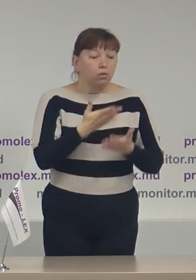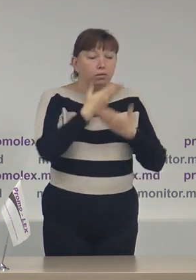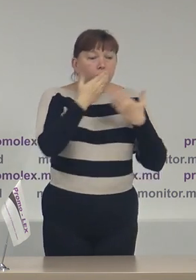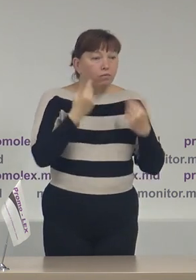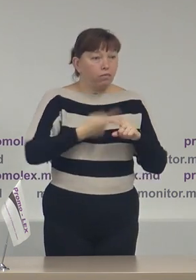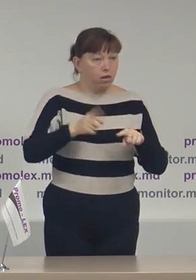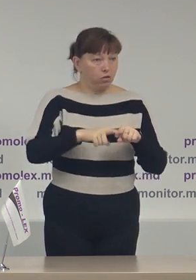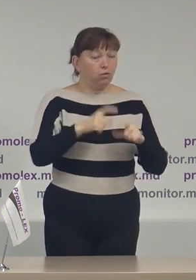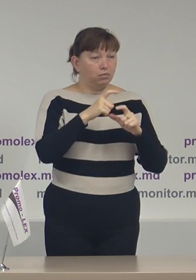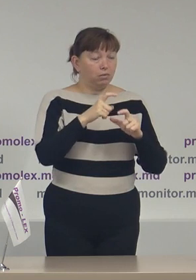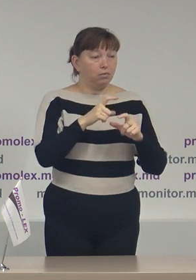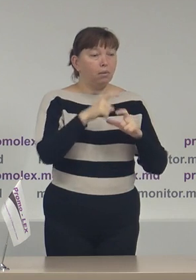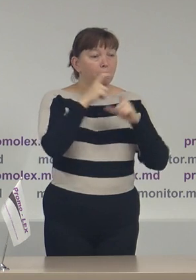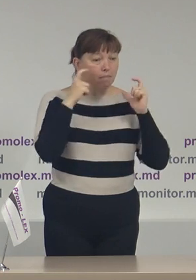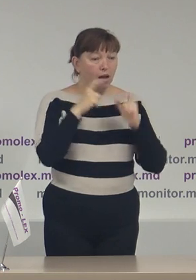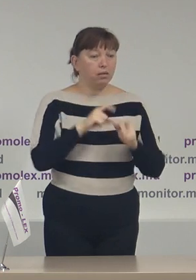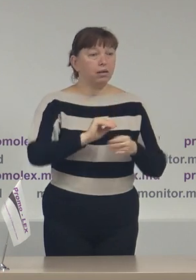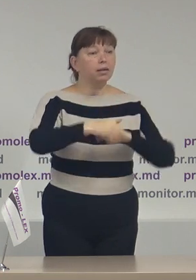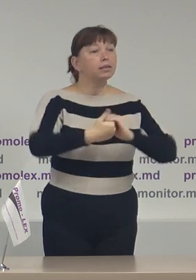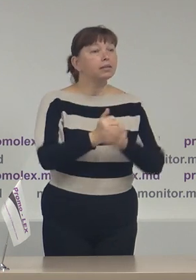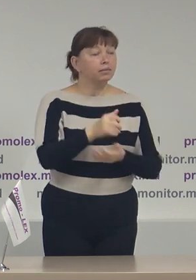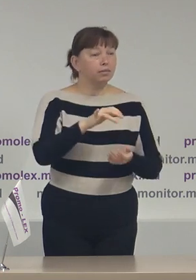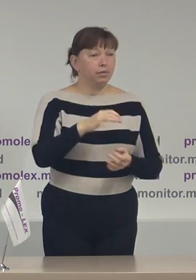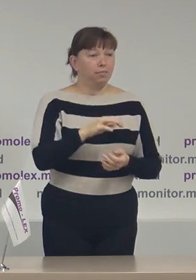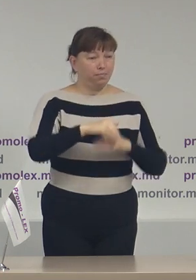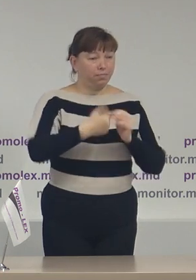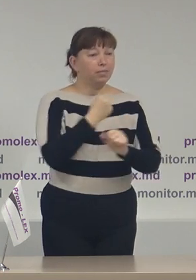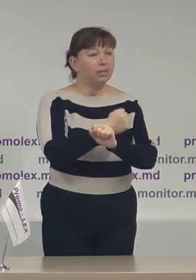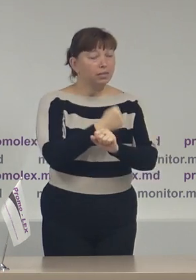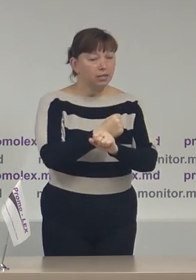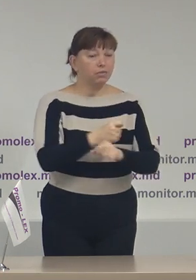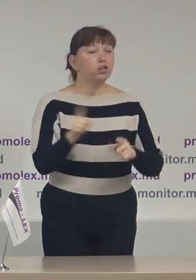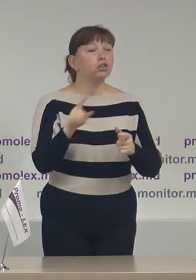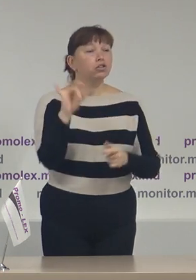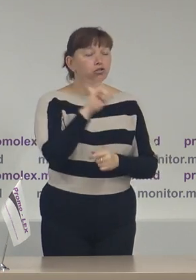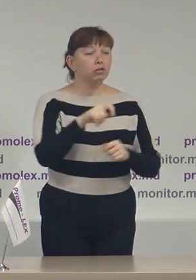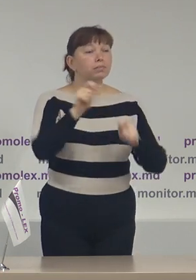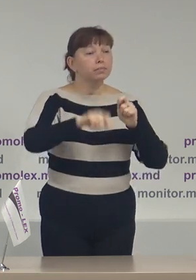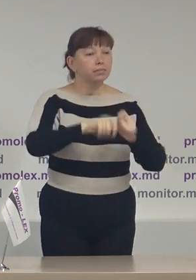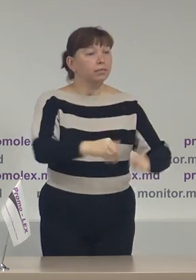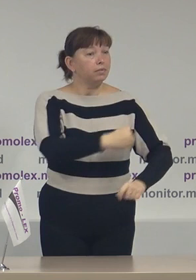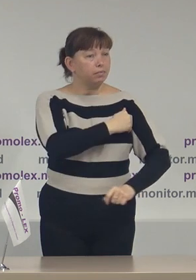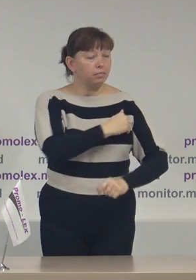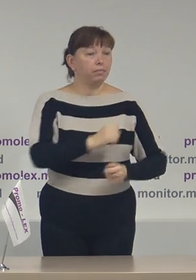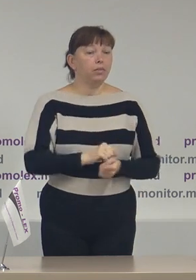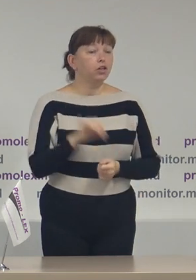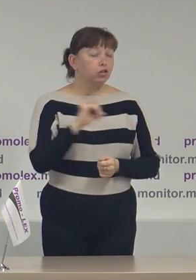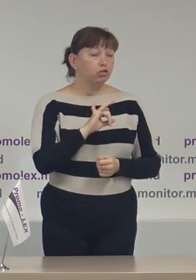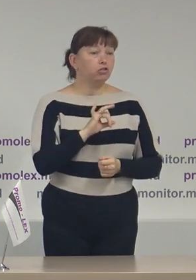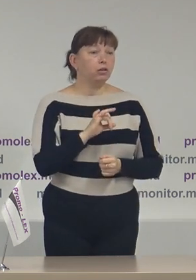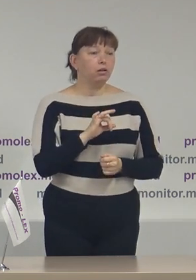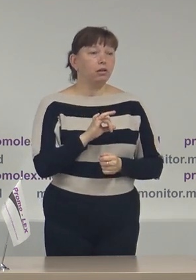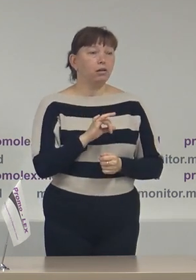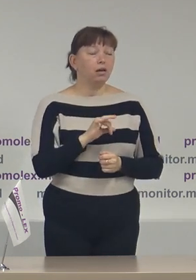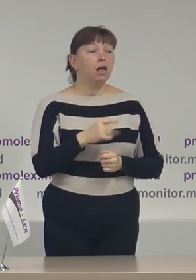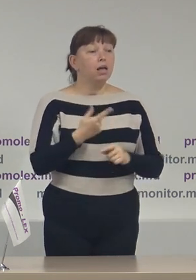această mască, dezinfectantul și efectuarea termometrii la intrare în secție de votare și, nu în ultimul rând, în